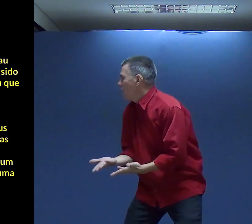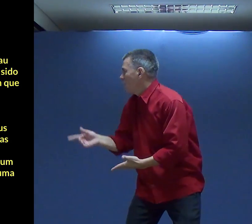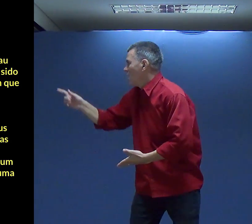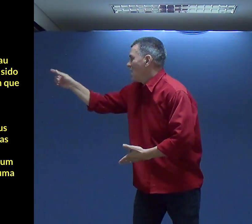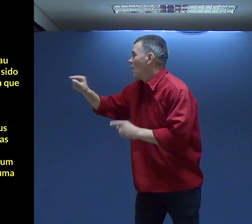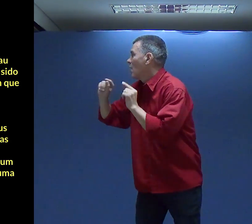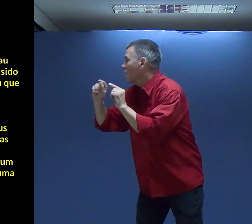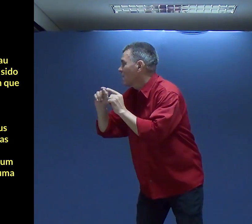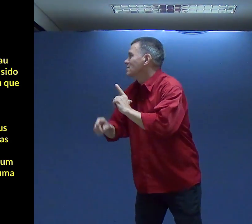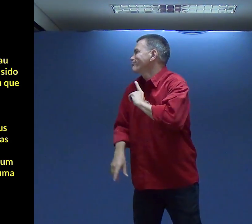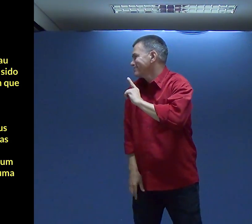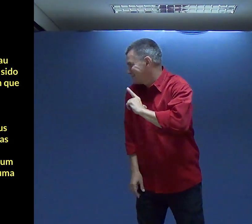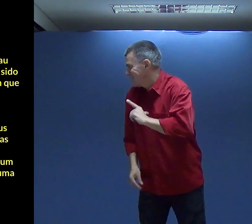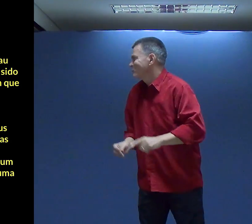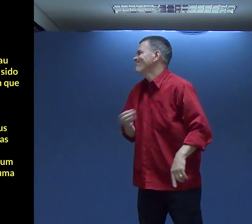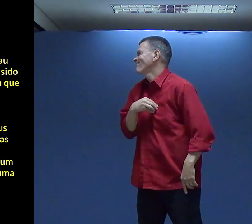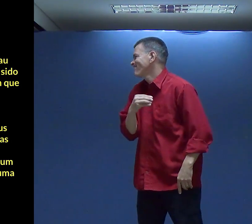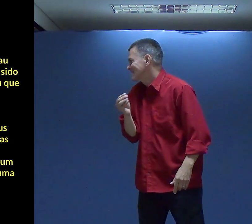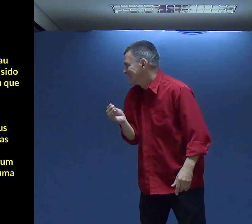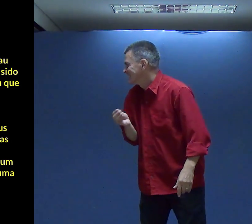dia Em que foi Concebido